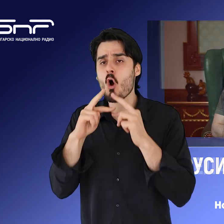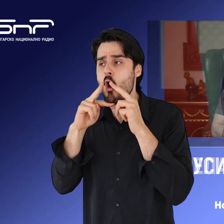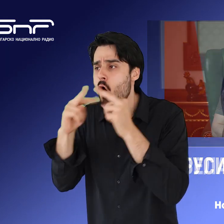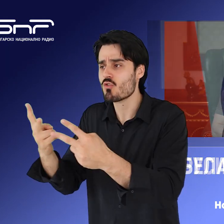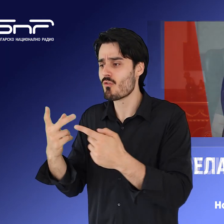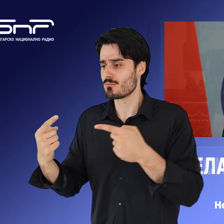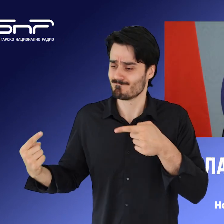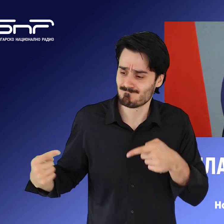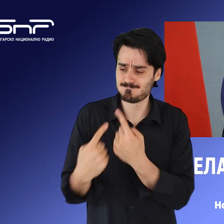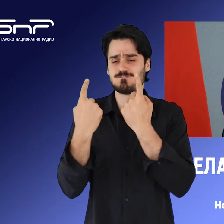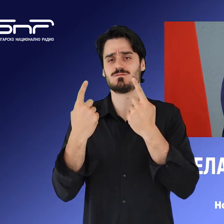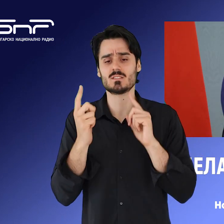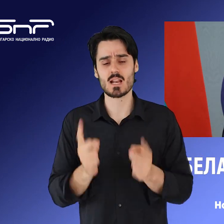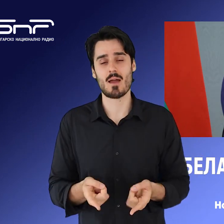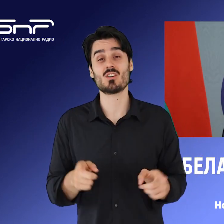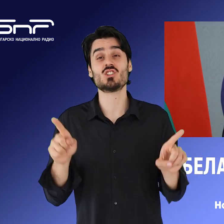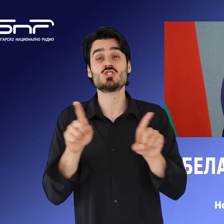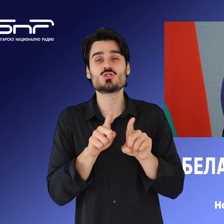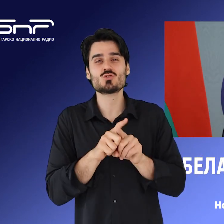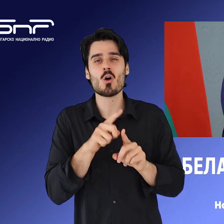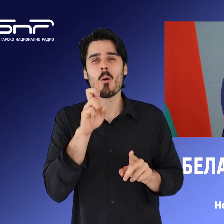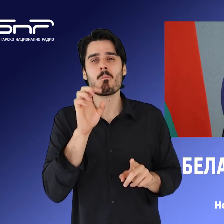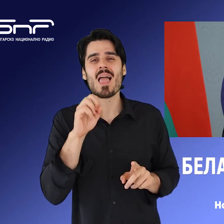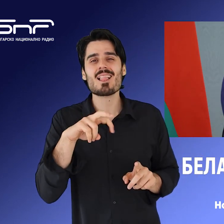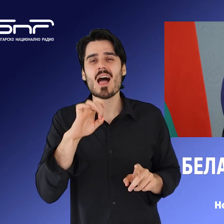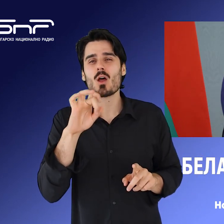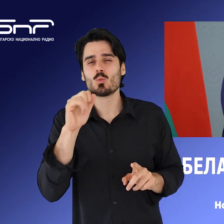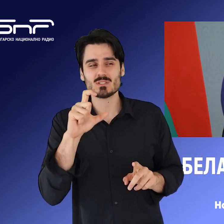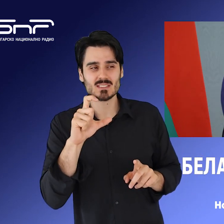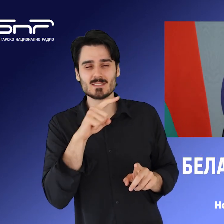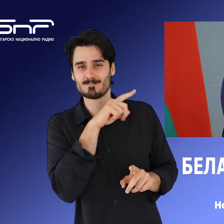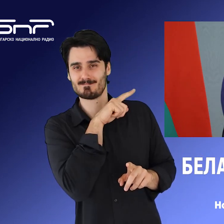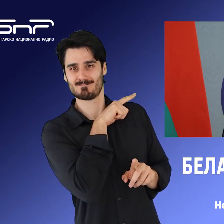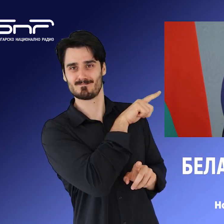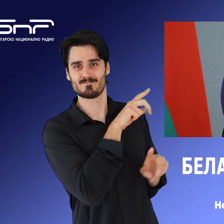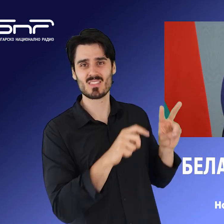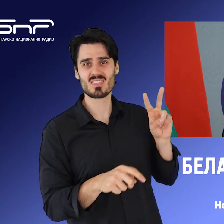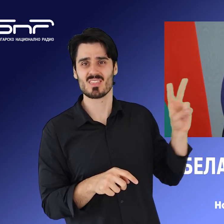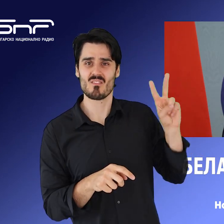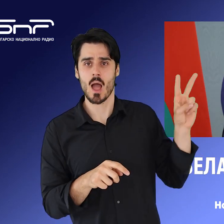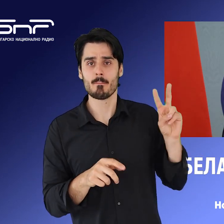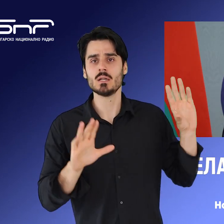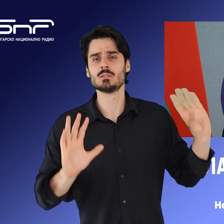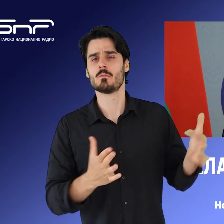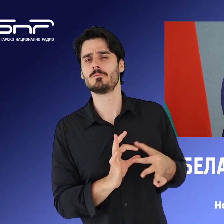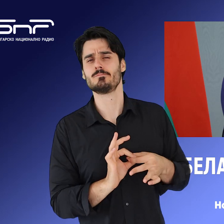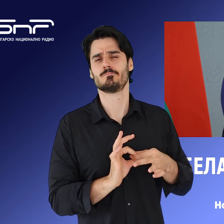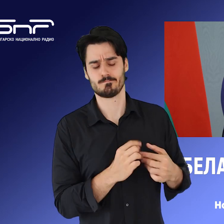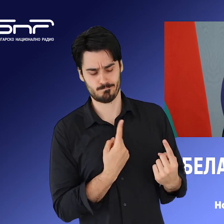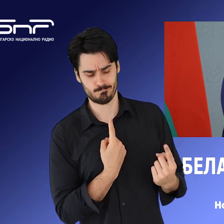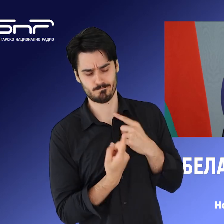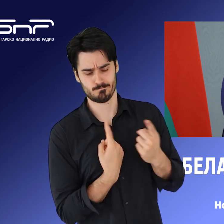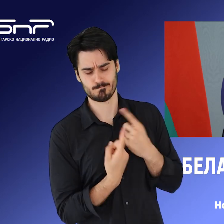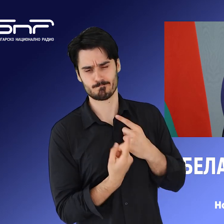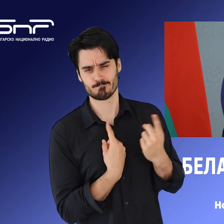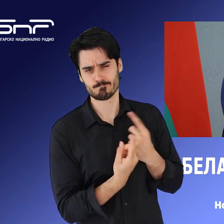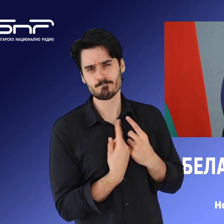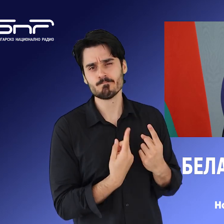отговор. Между времено президентът на Беларус Александър Лукашенко каза, че страната му е започнала да приема доставки на руски